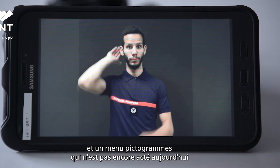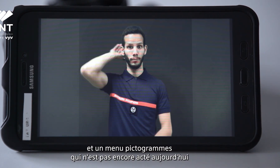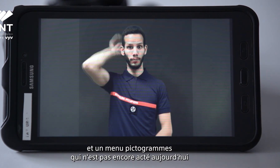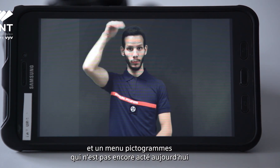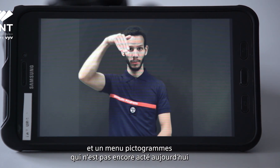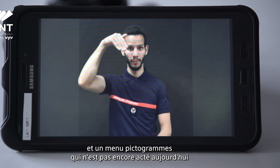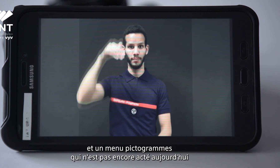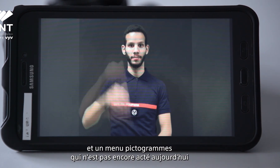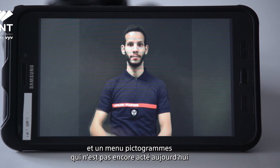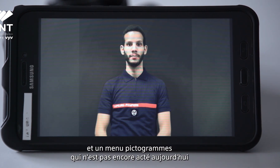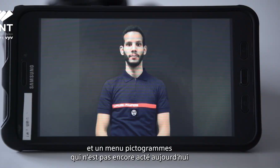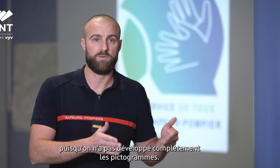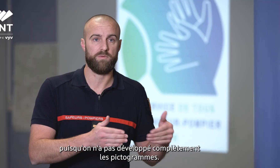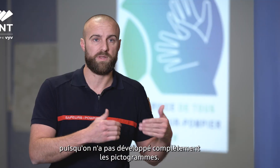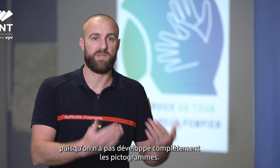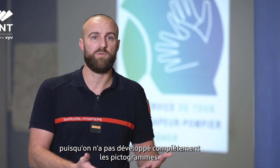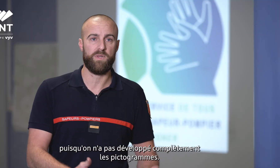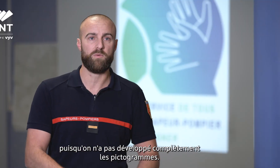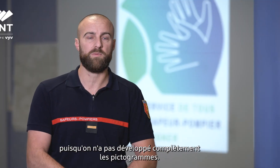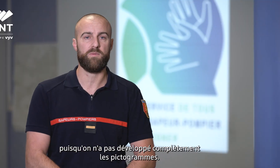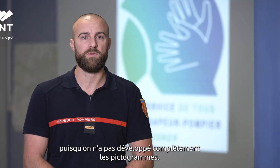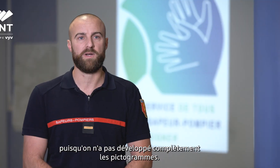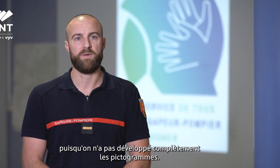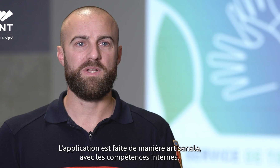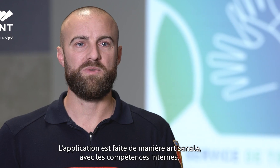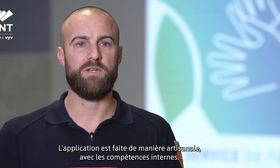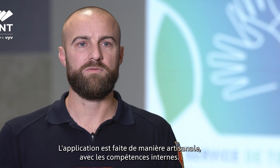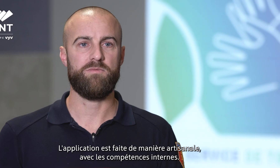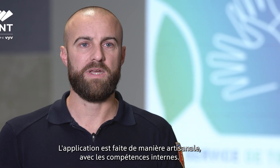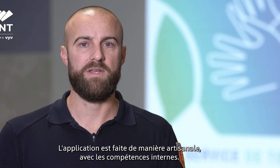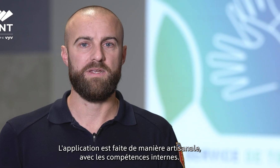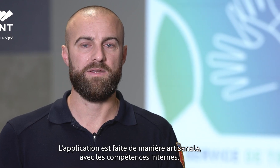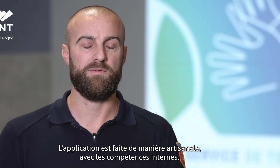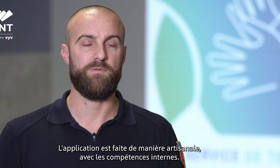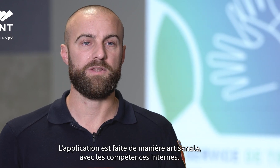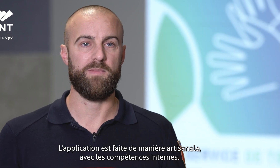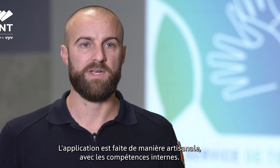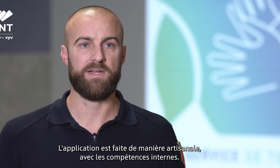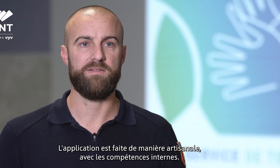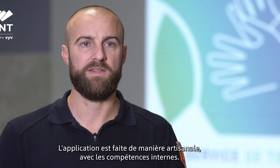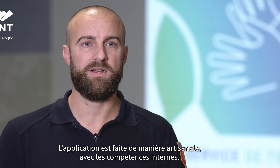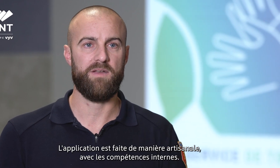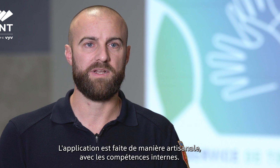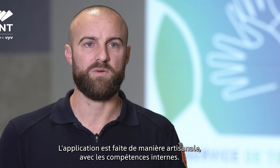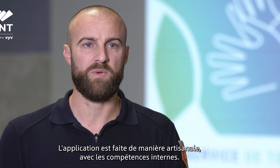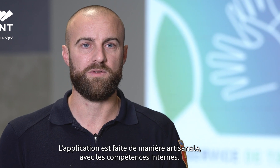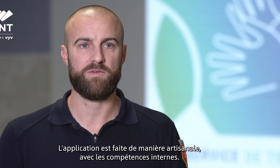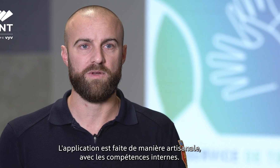encore acté aujourd'hui puisqu'on n'a pas développé complètement les pictogrammes. L'application elle est faite de manière artisanale avec les compétences